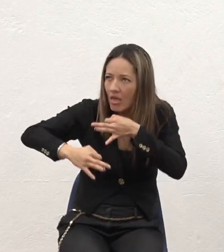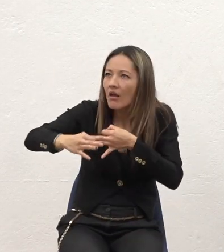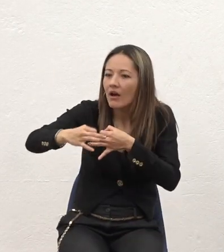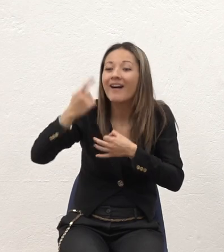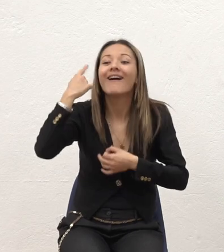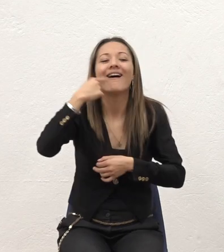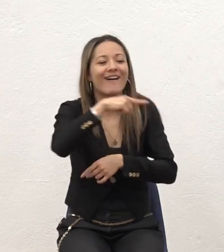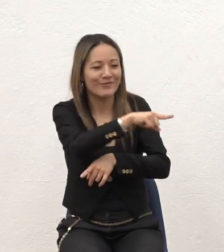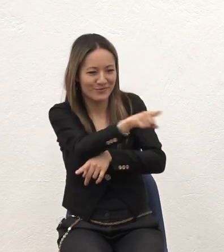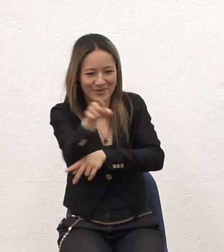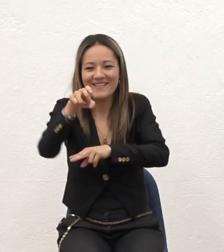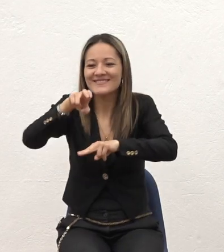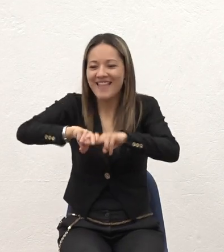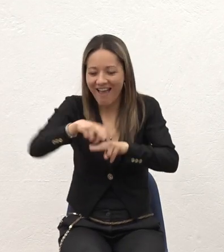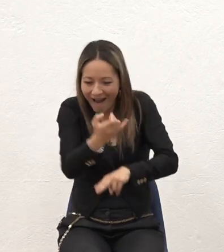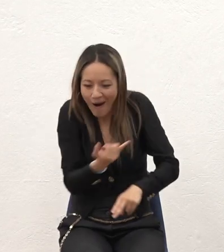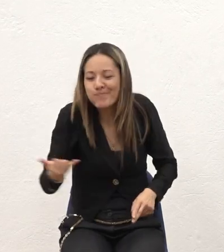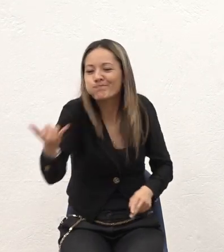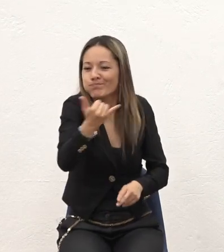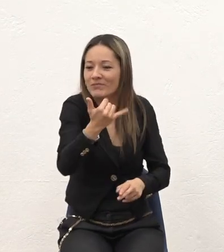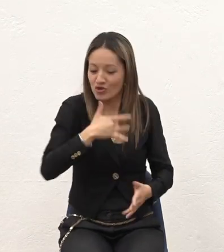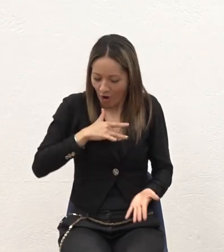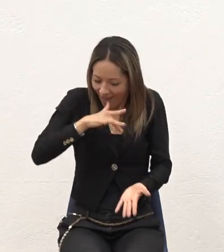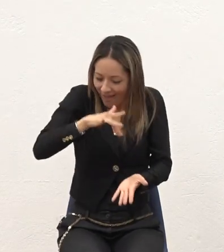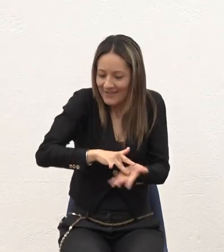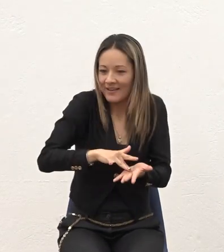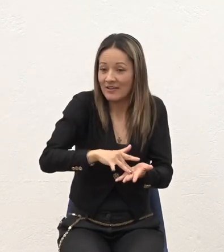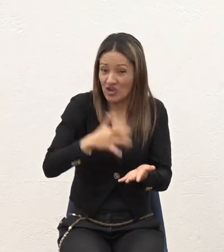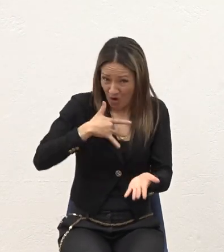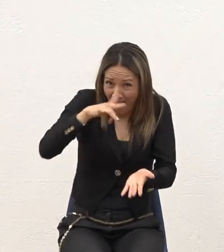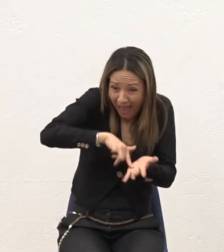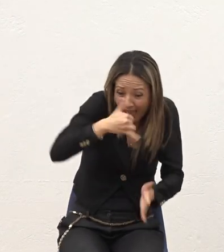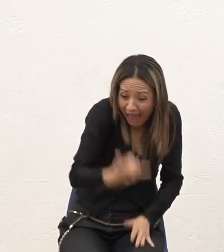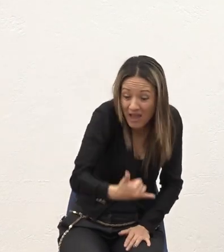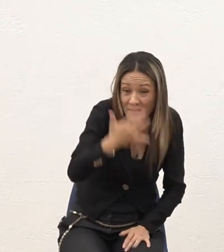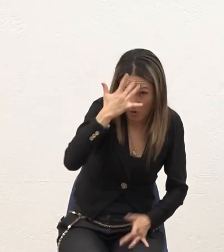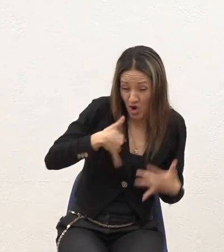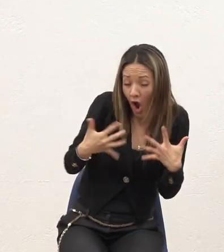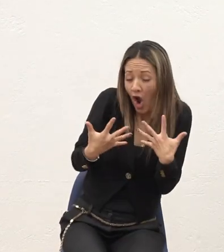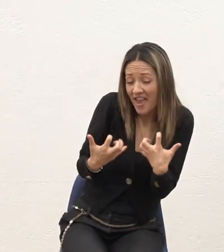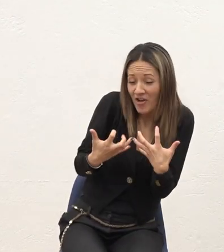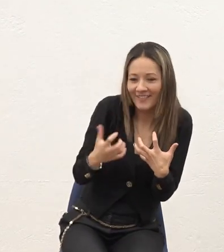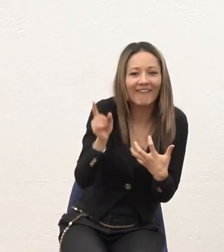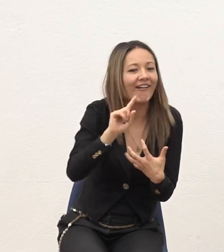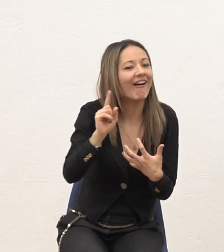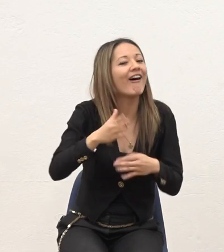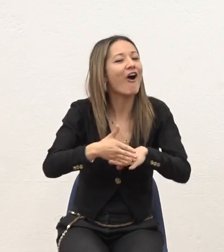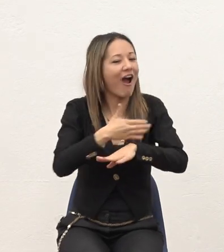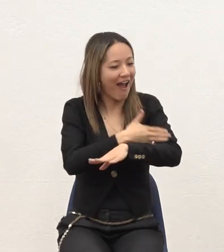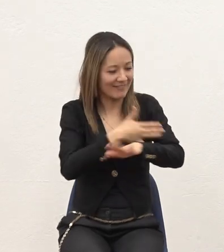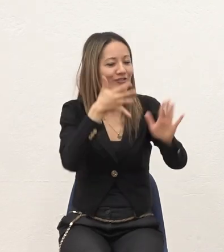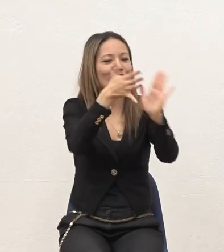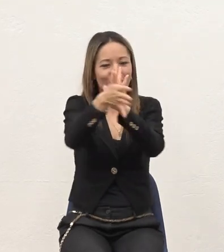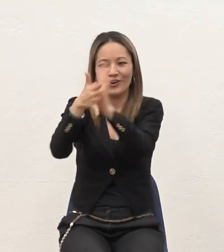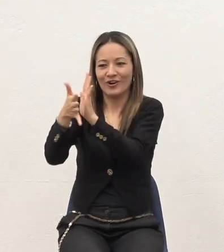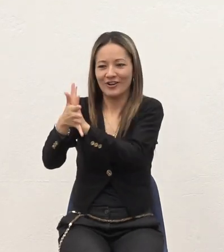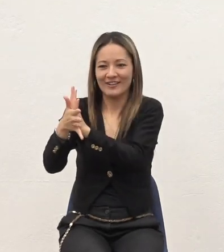Yo no estoy acá Créame Porque yo haya querido Porque como les comenté Al principio De esta palabra